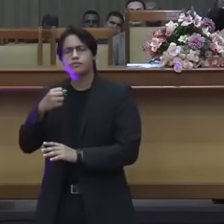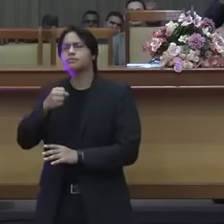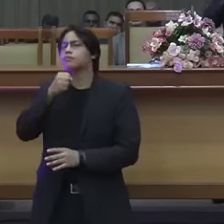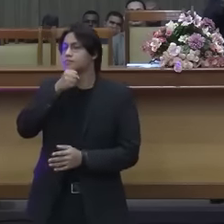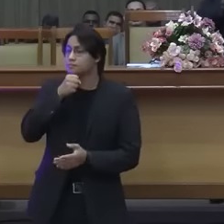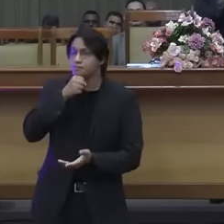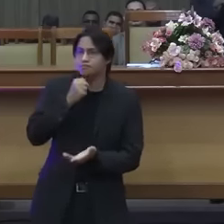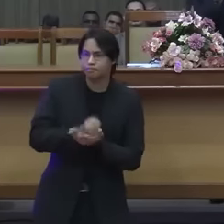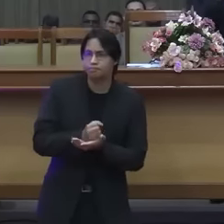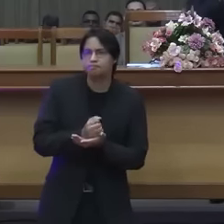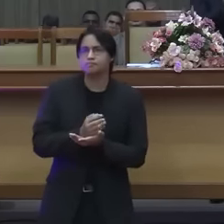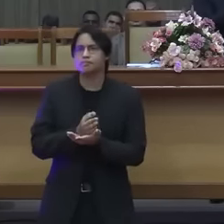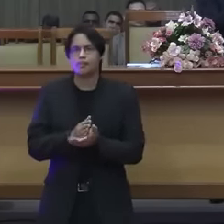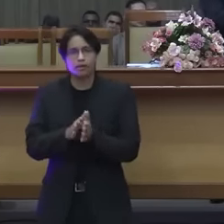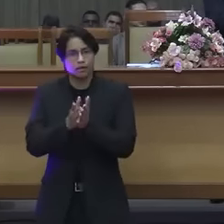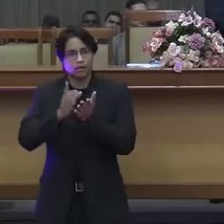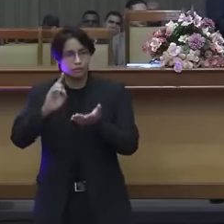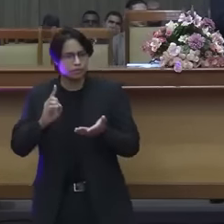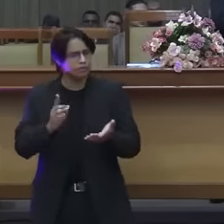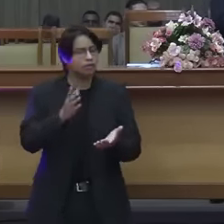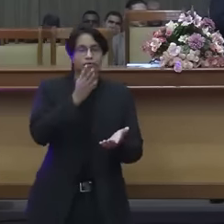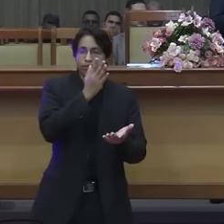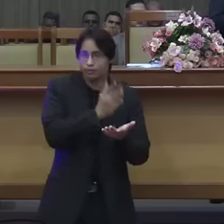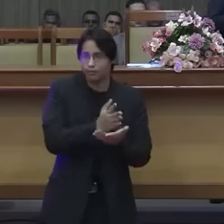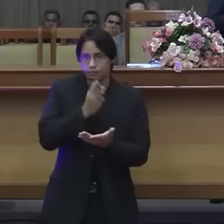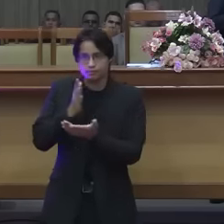Bíblia hebraica, a Tanaxe.